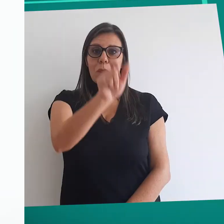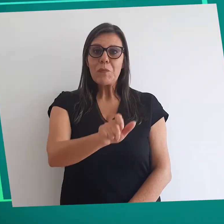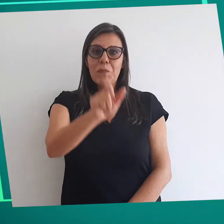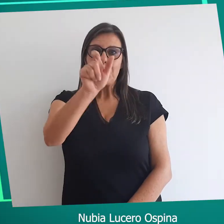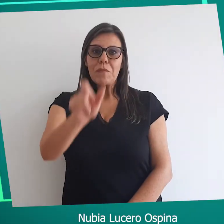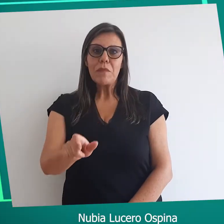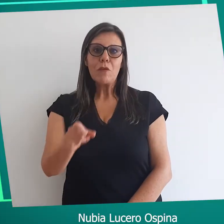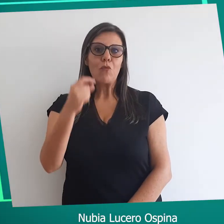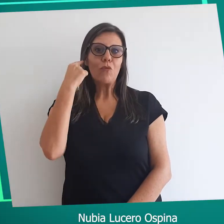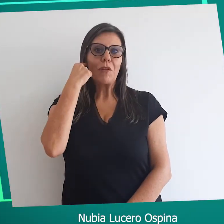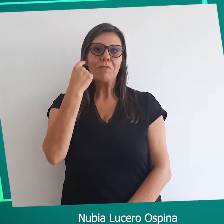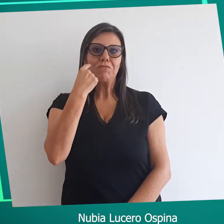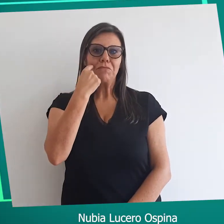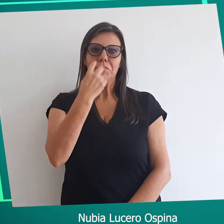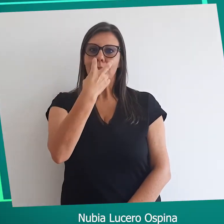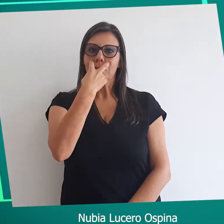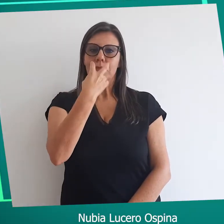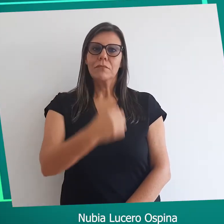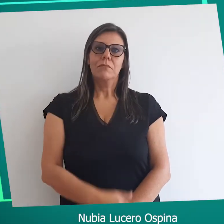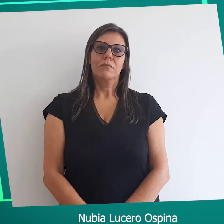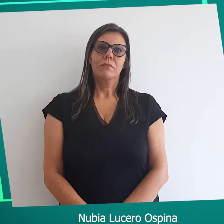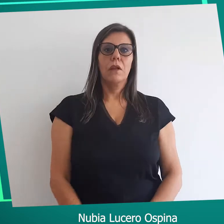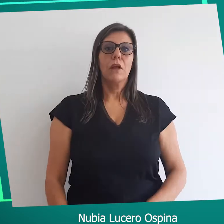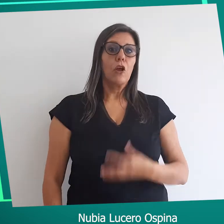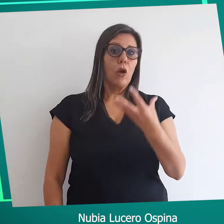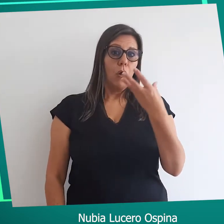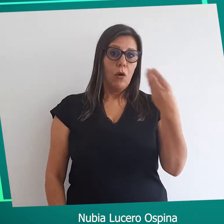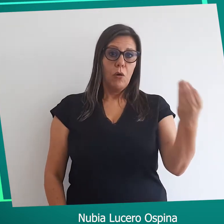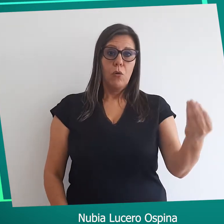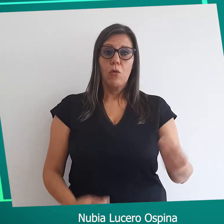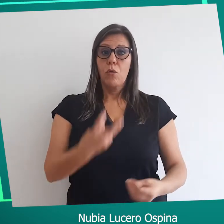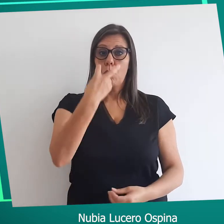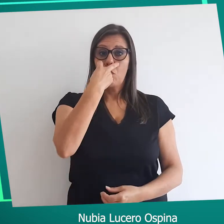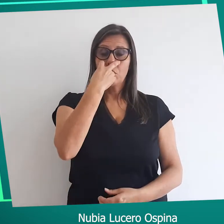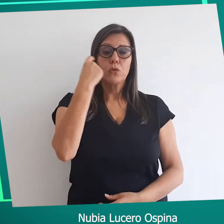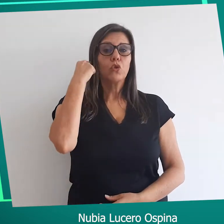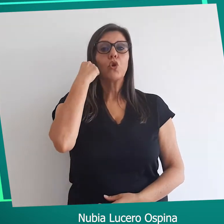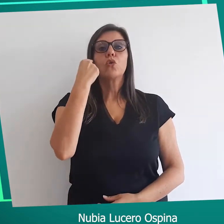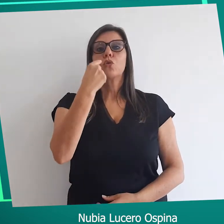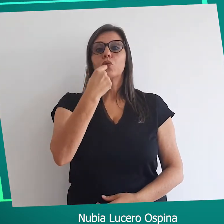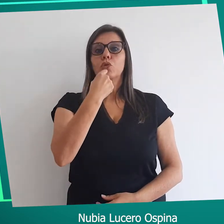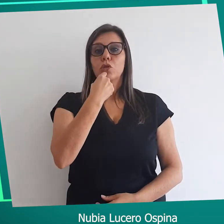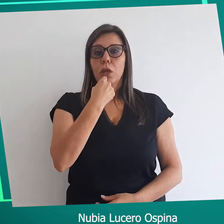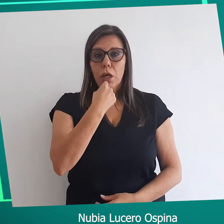personas sordociegas personas sordociegas